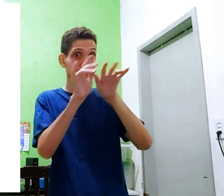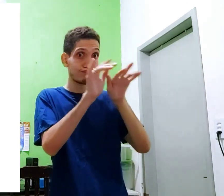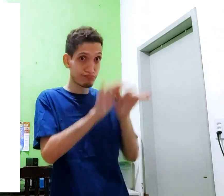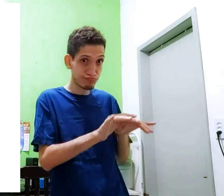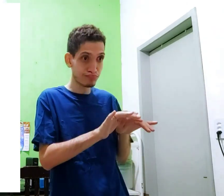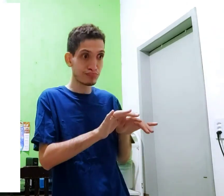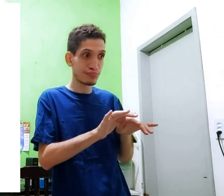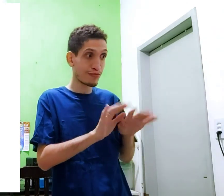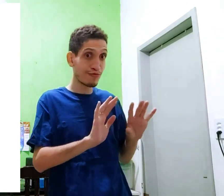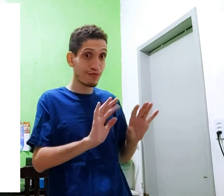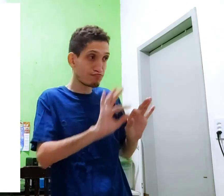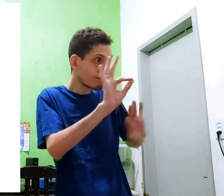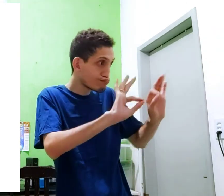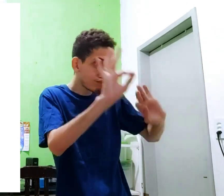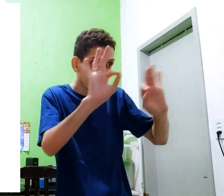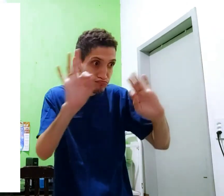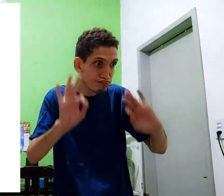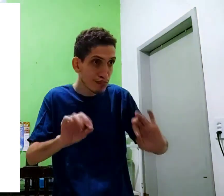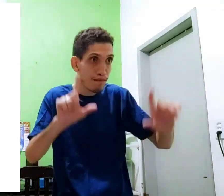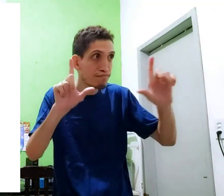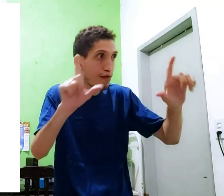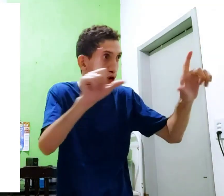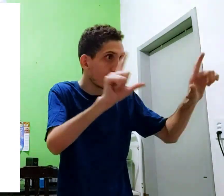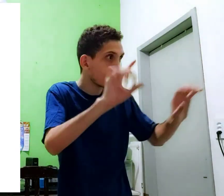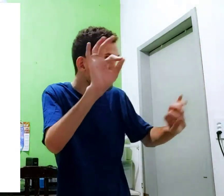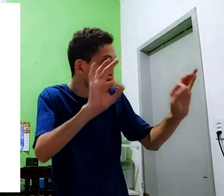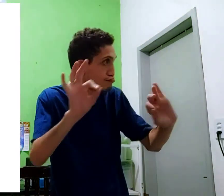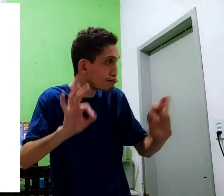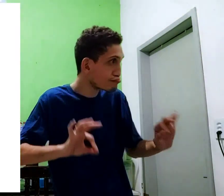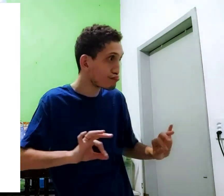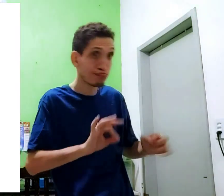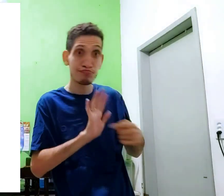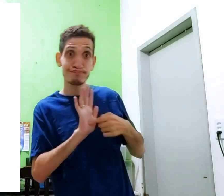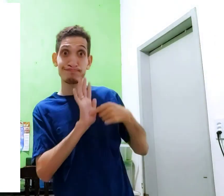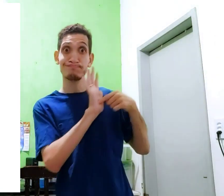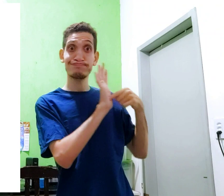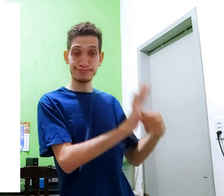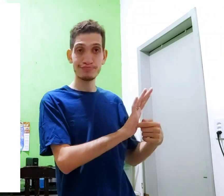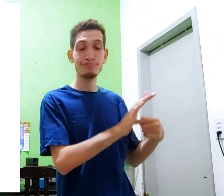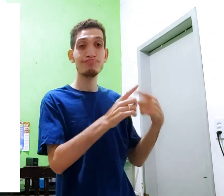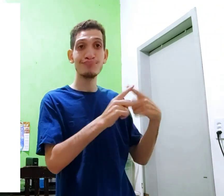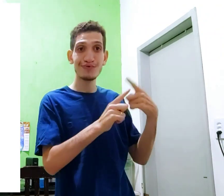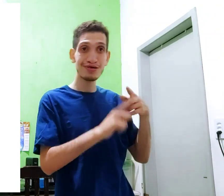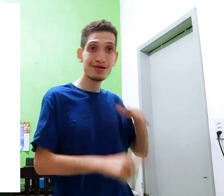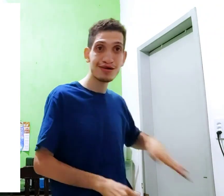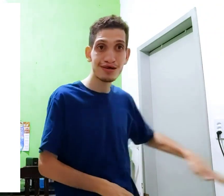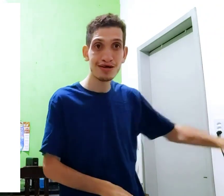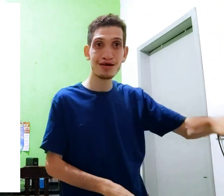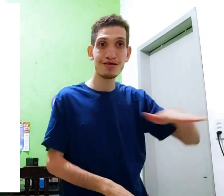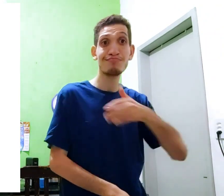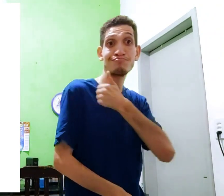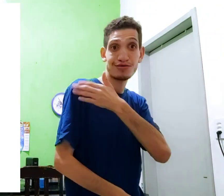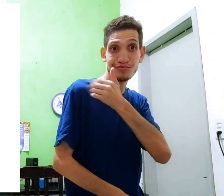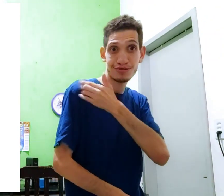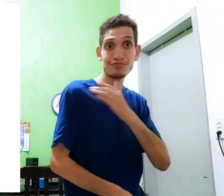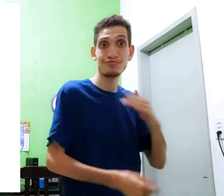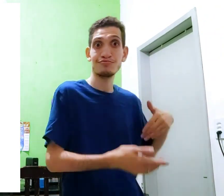vamos até a escola organiza cartaz organiza e mostra porque geral